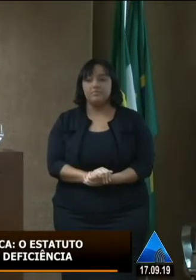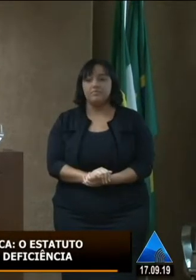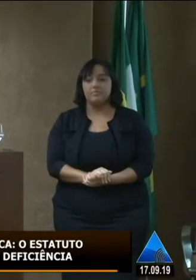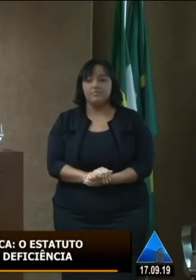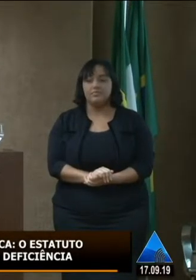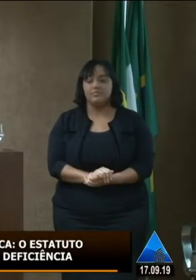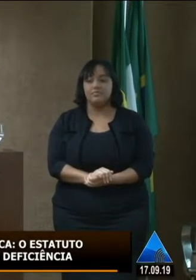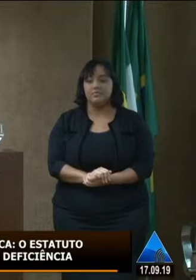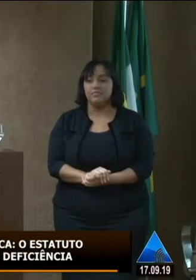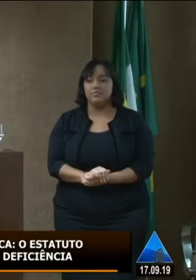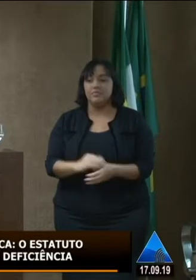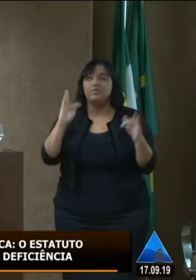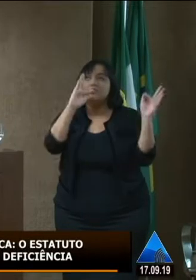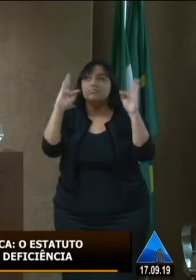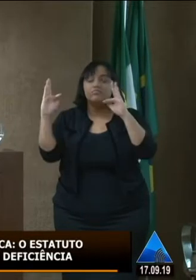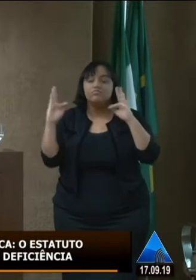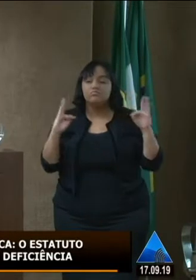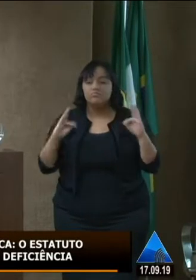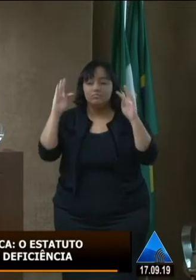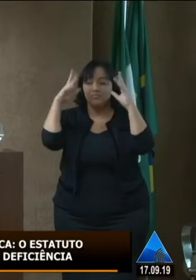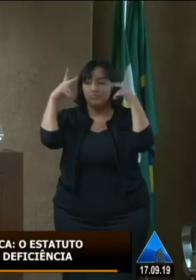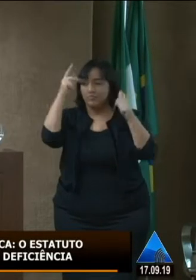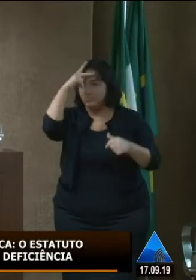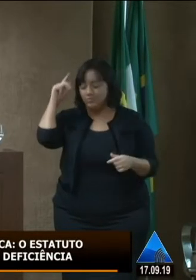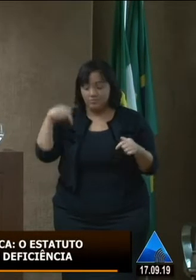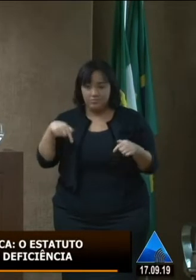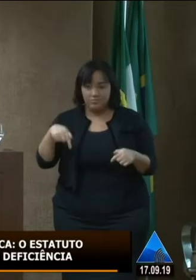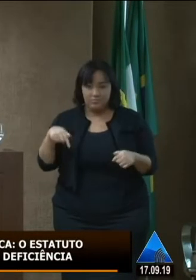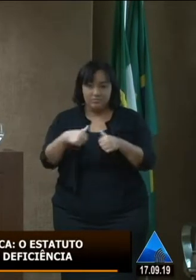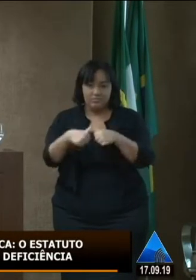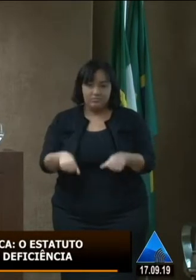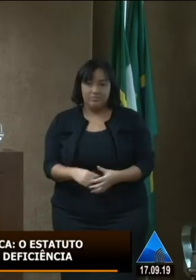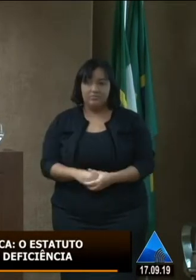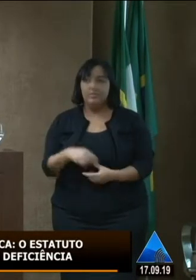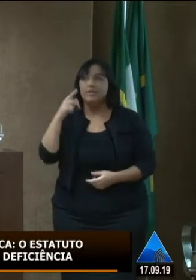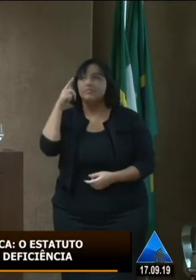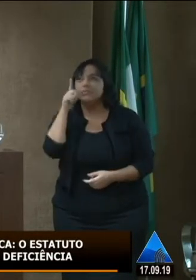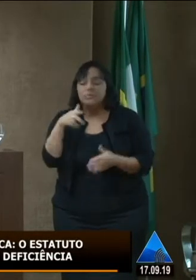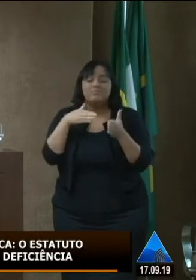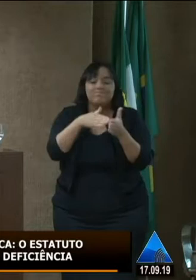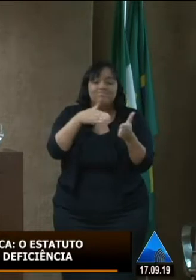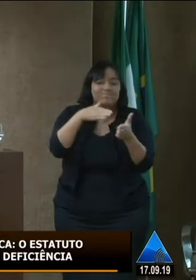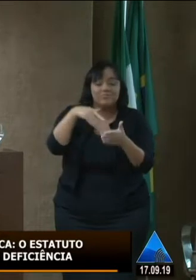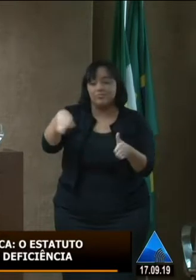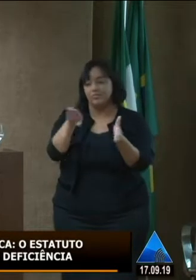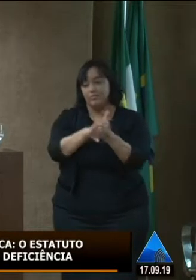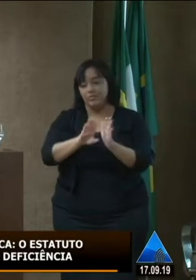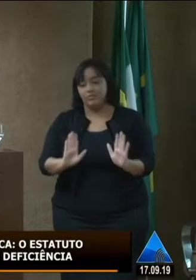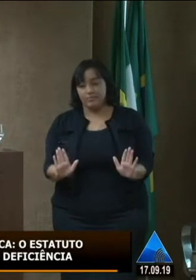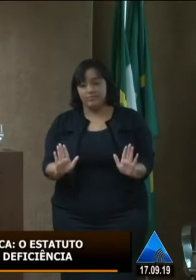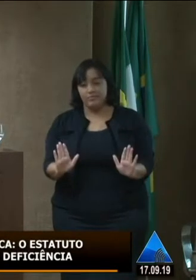saudamos a todos que aqui estão e a quem não conseguiu aqui chegar mas que